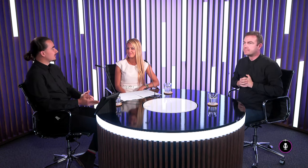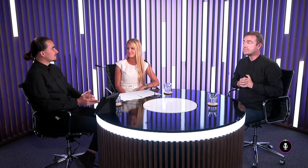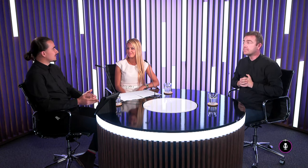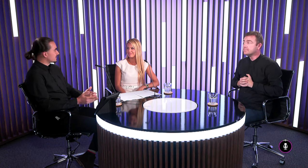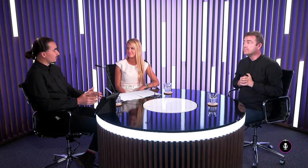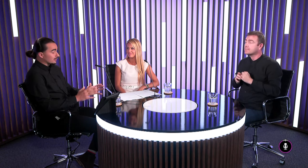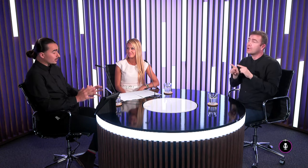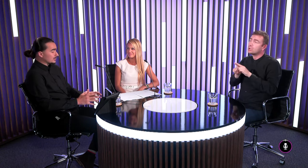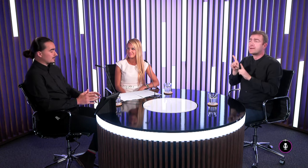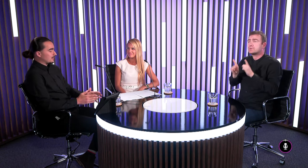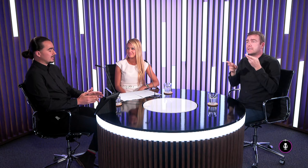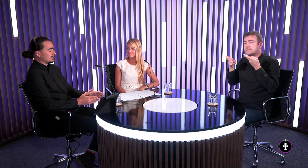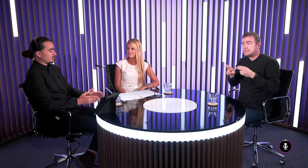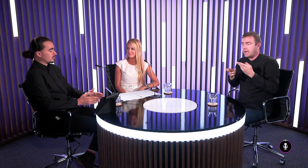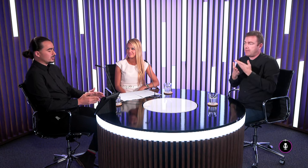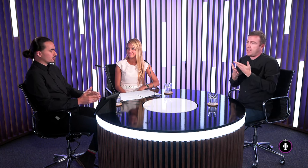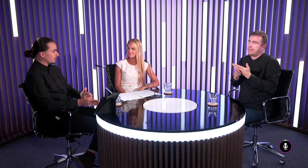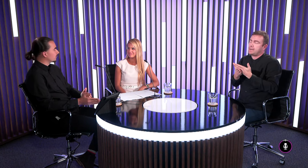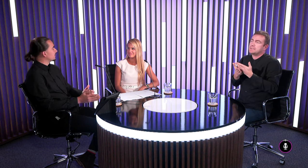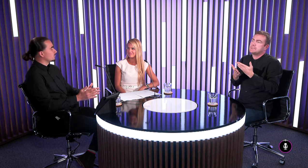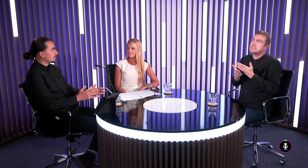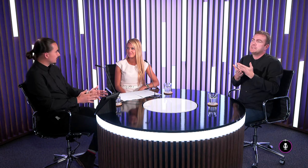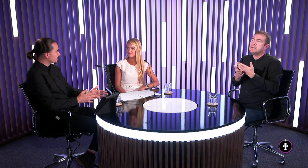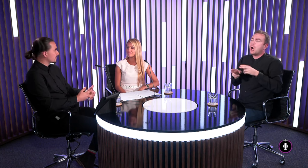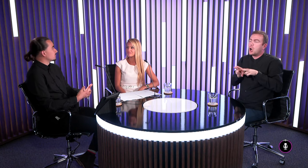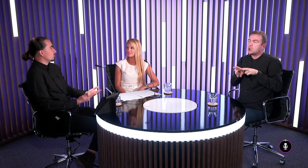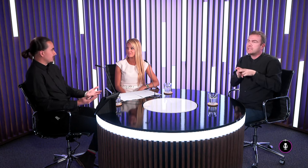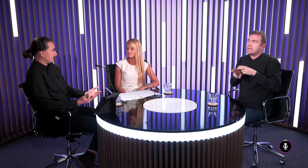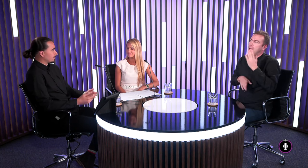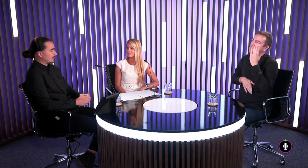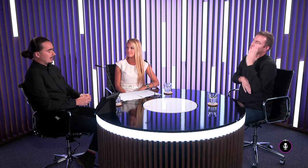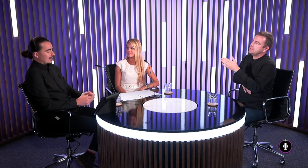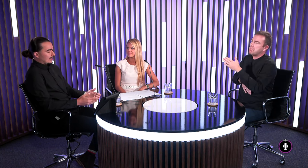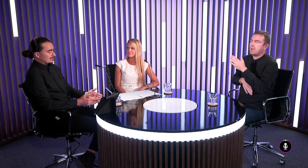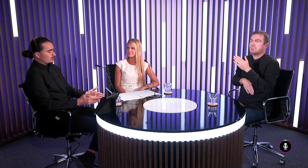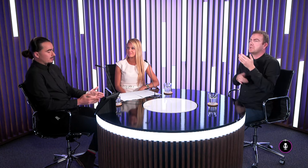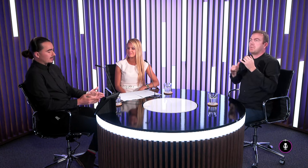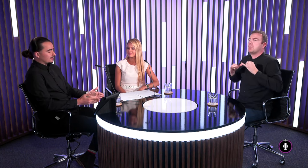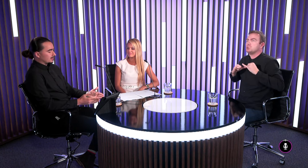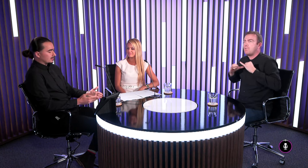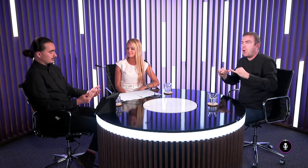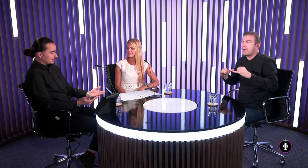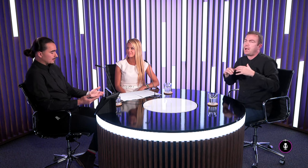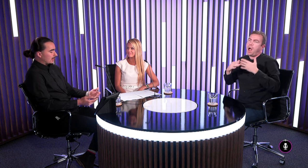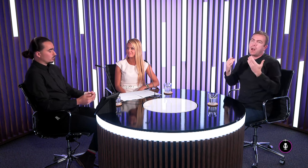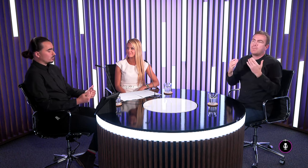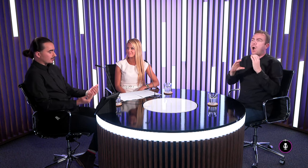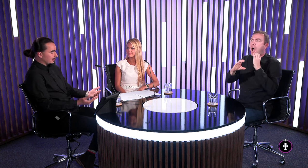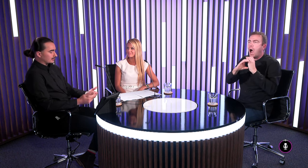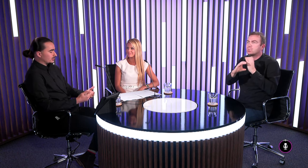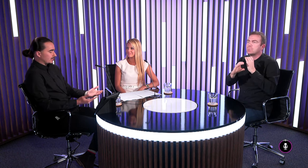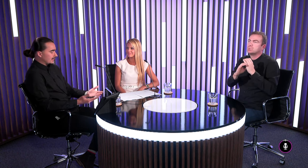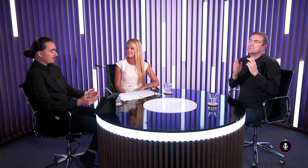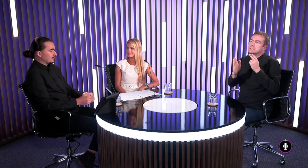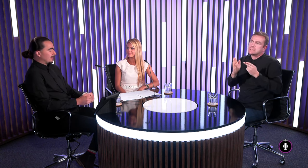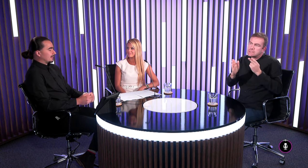veľakrát keď sme aj cestovali a doteraz to tak máme s rodičmi či už na dovolenku v MHDčke hocikam a cestujeme v autobuse